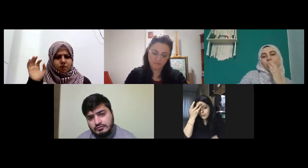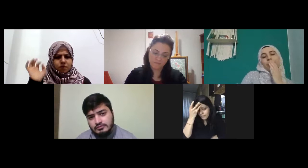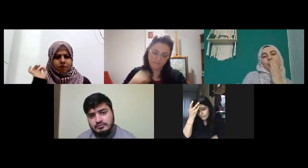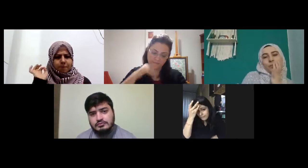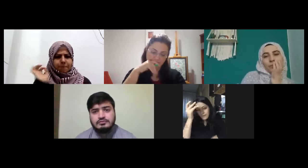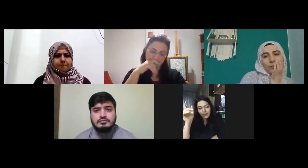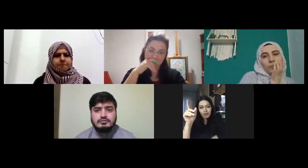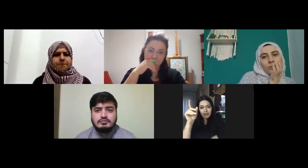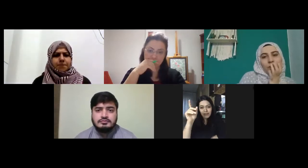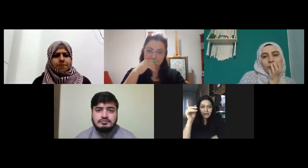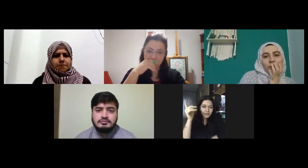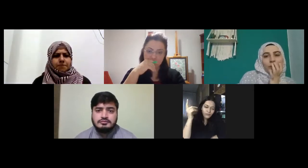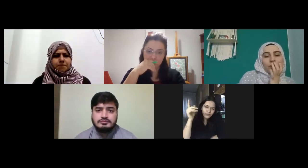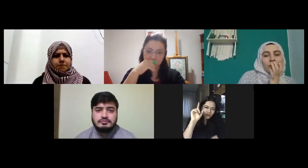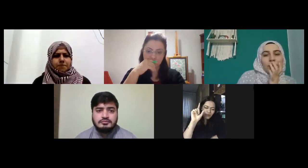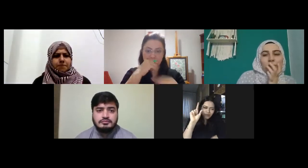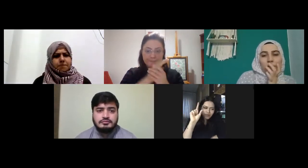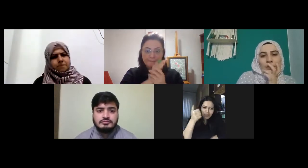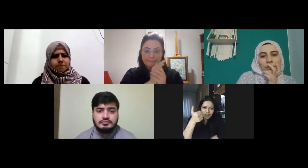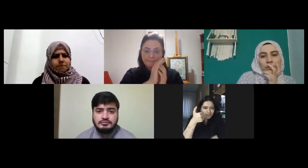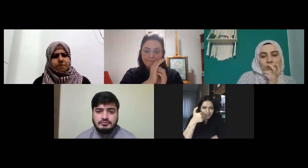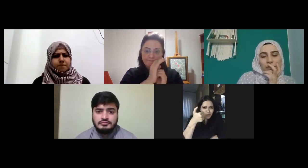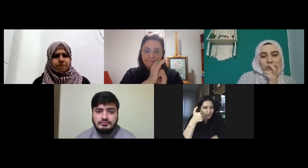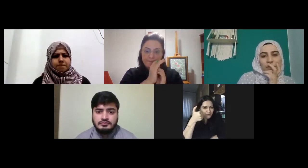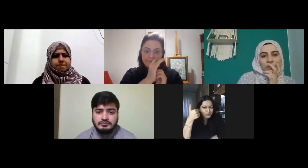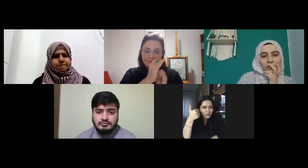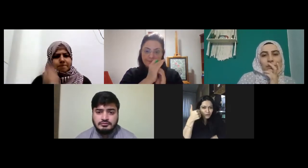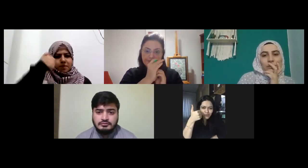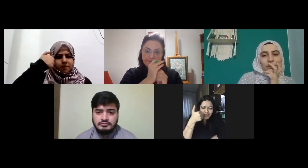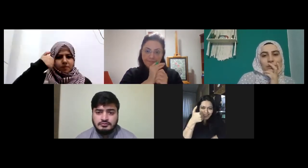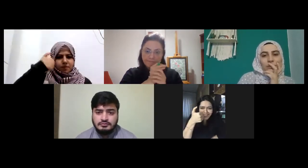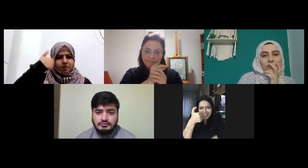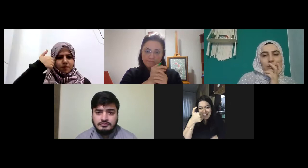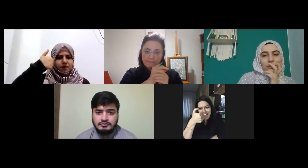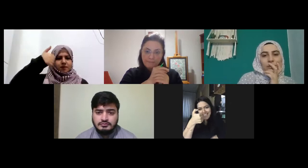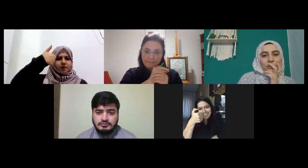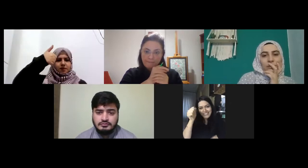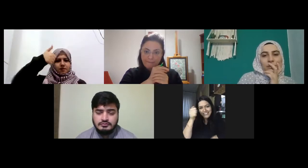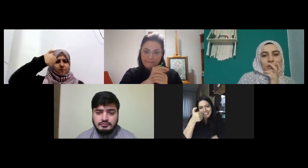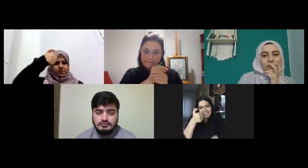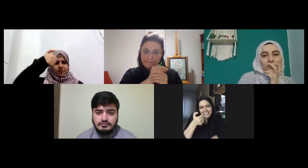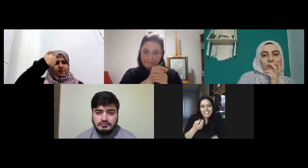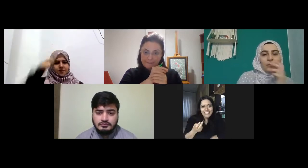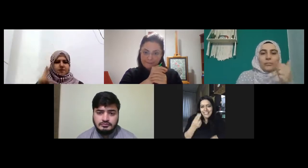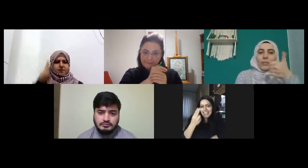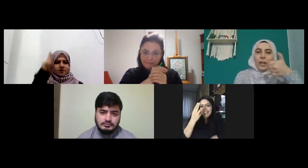bu en basit hali diye söyledim ama çok zor mu geldi altı yedi